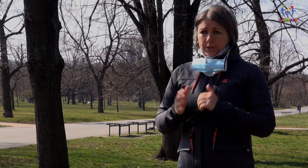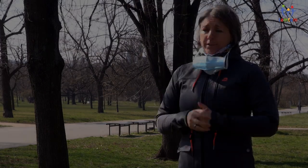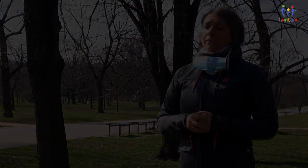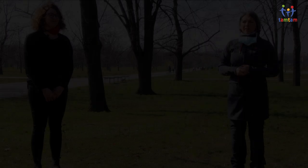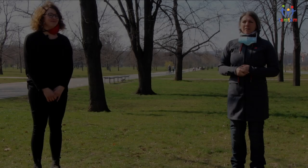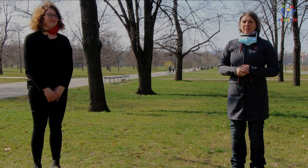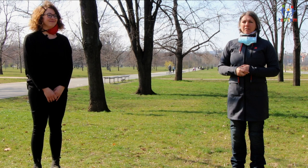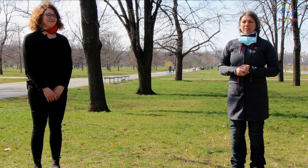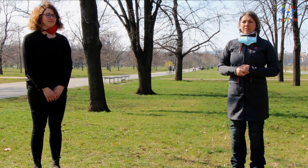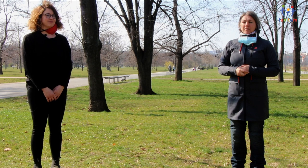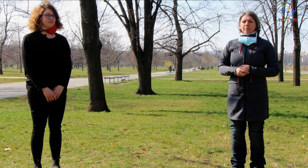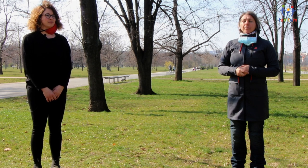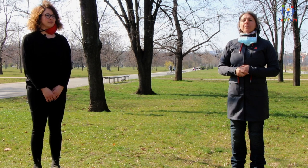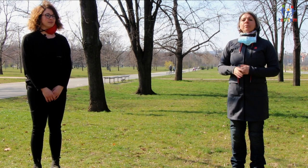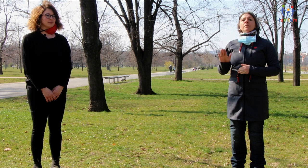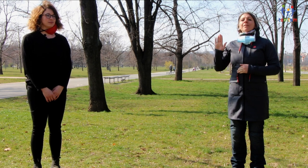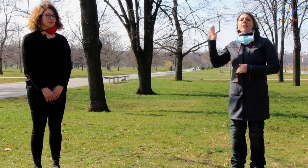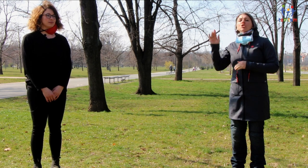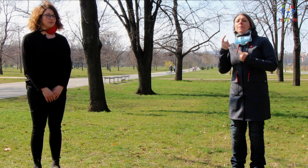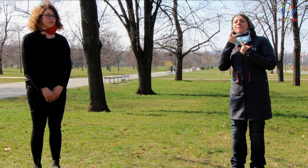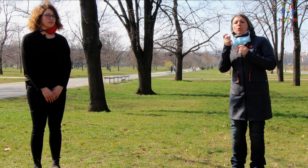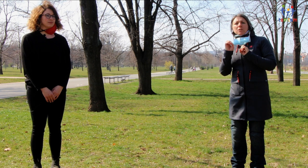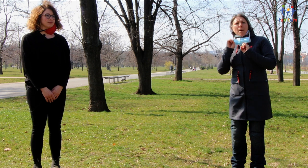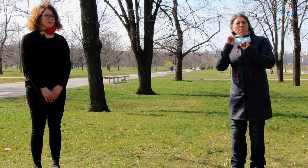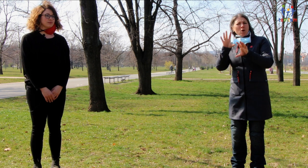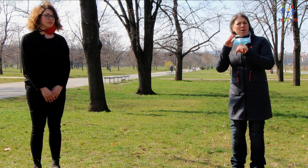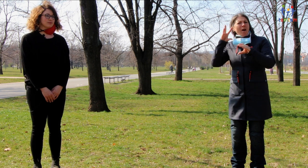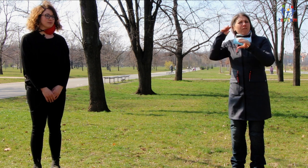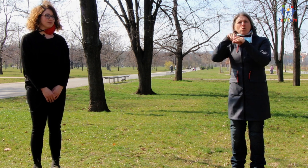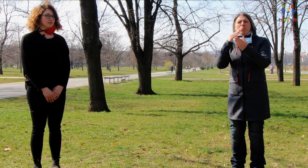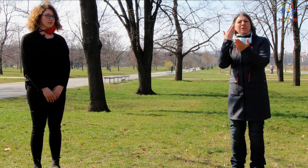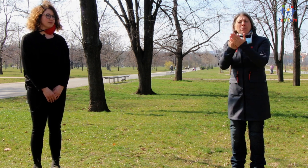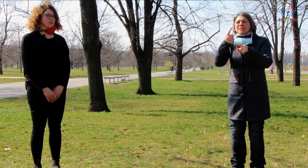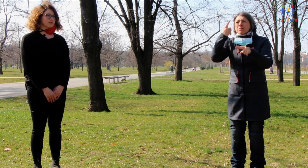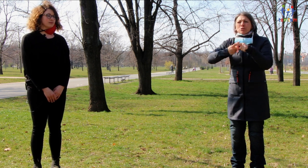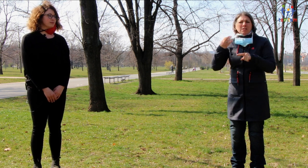Co přesně nabízí vaše poradna? Jaké služby a jakou formou? Co přesně vaše